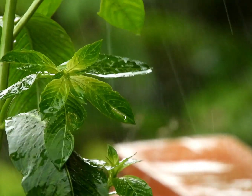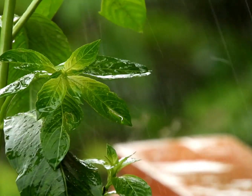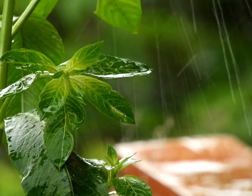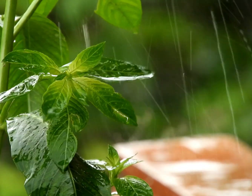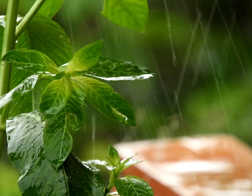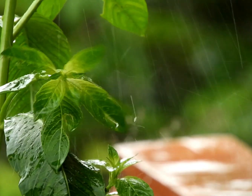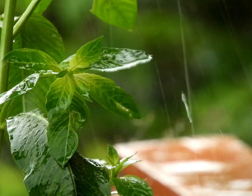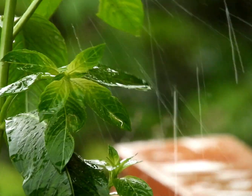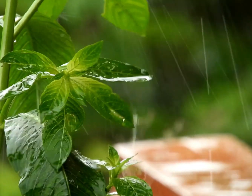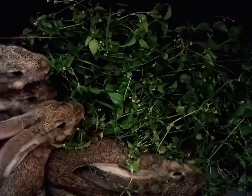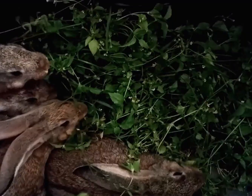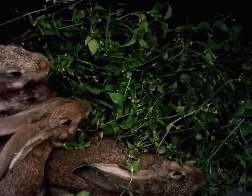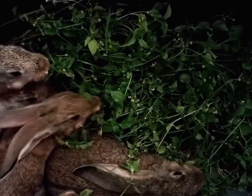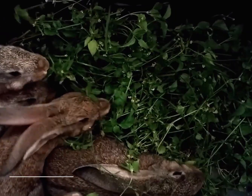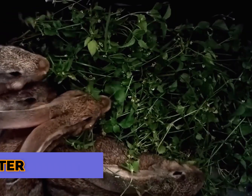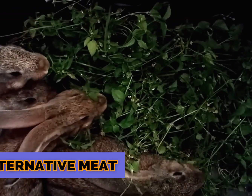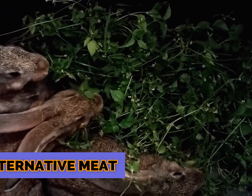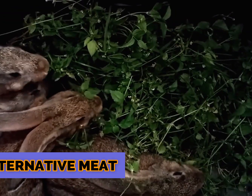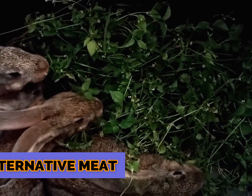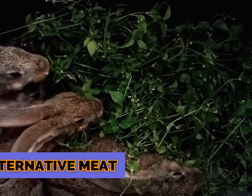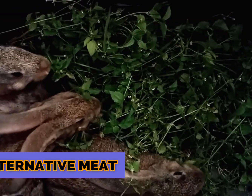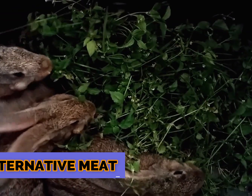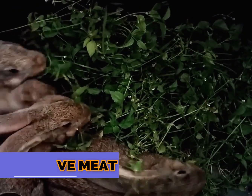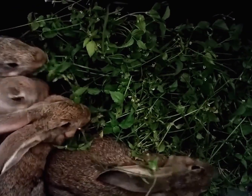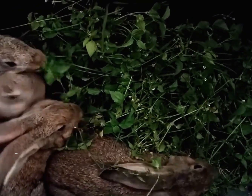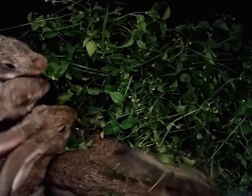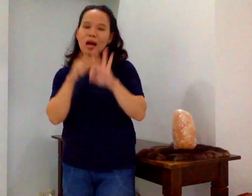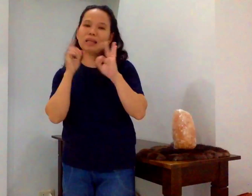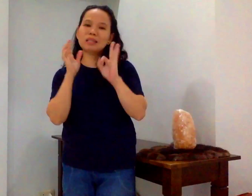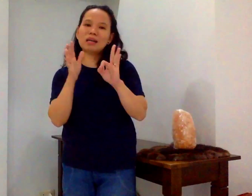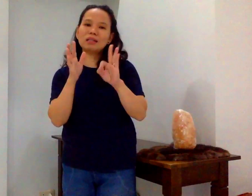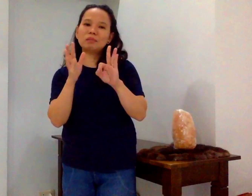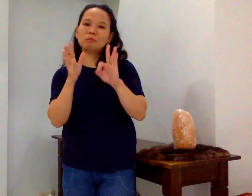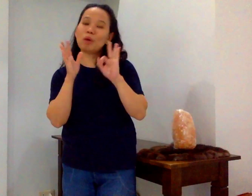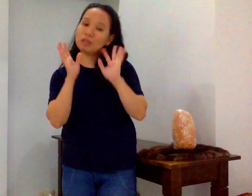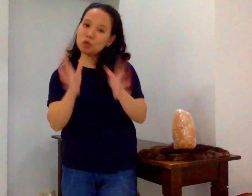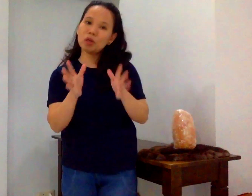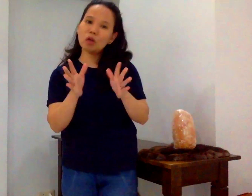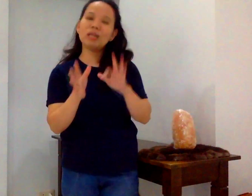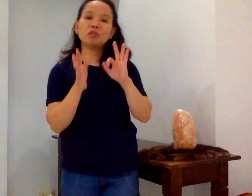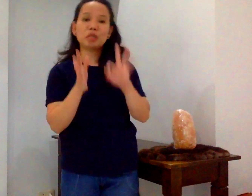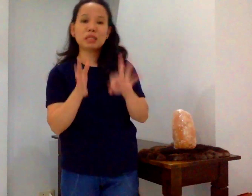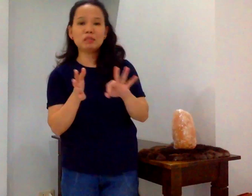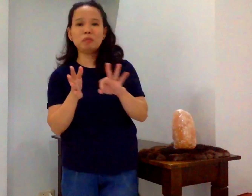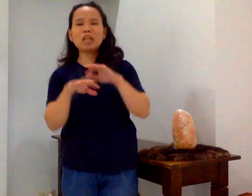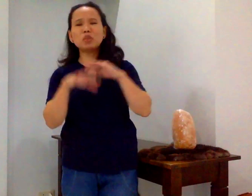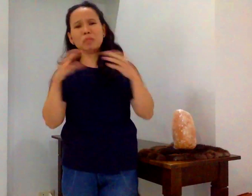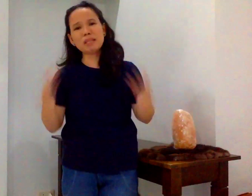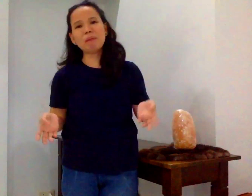maaari yung kanyang. At number three, alternative meat. Ang isang pwede niyong gawin alternative meat. Actually, madami